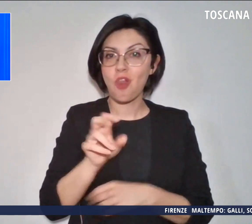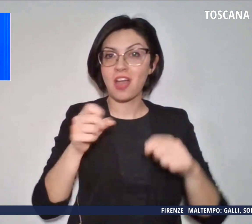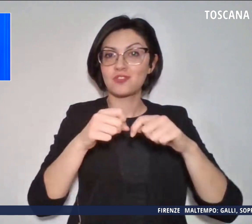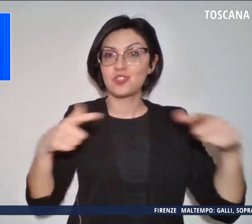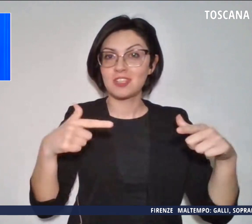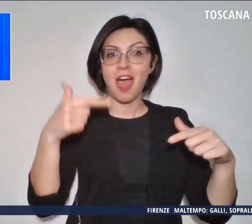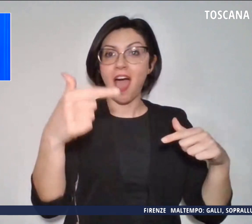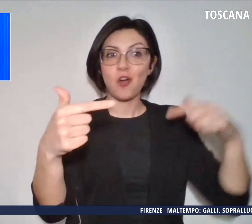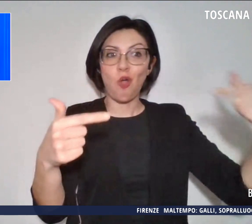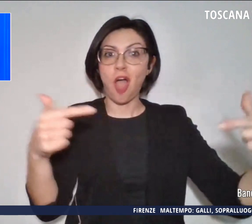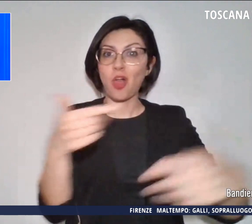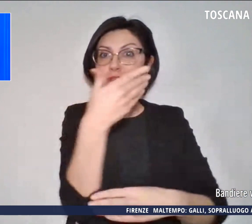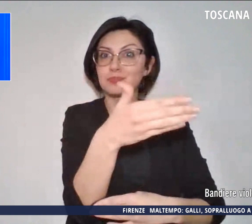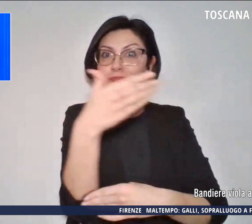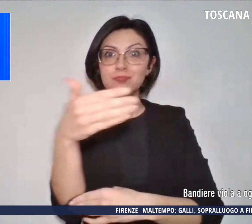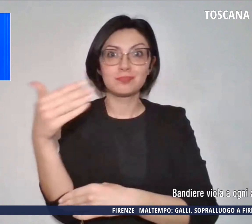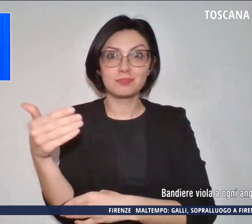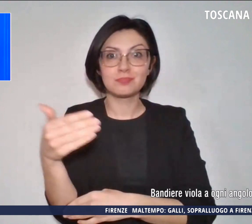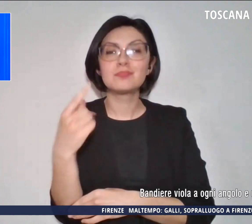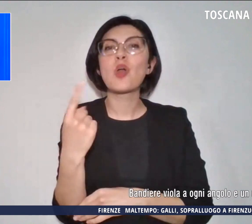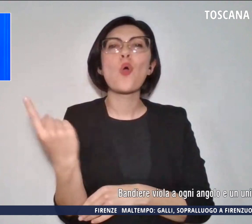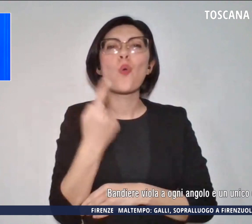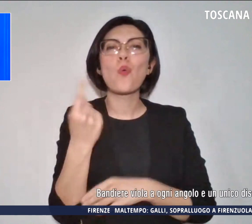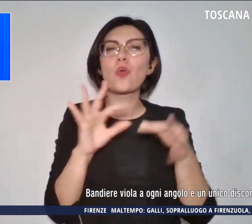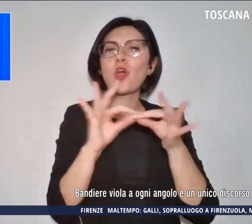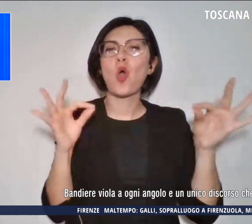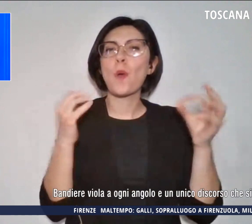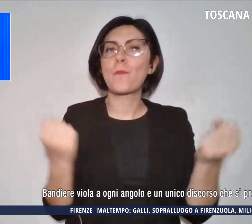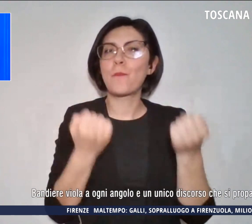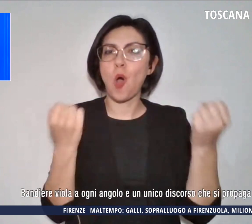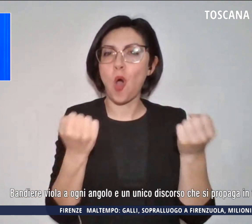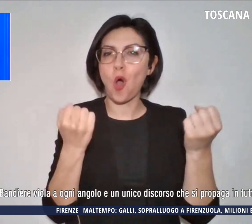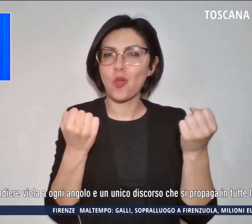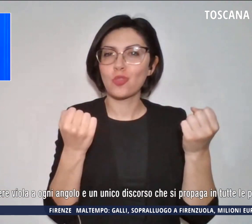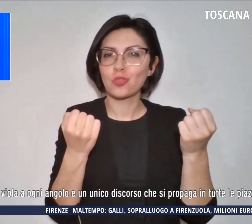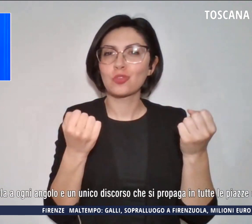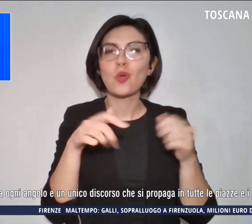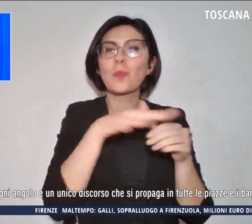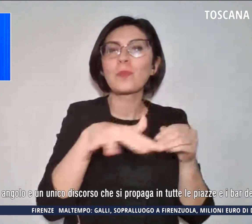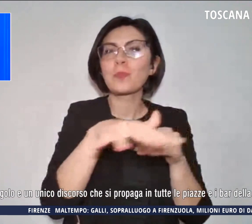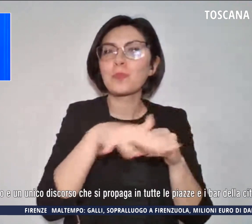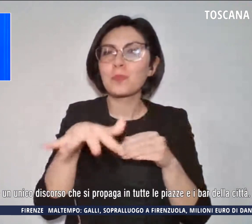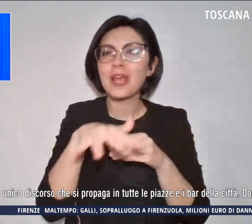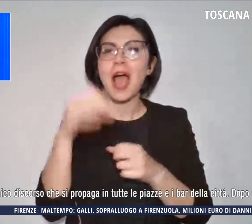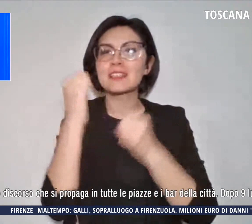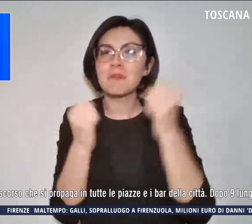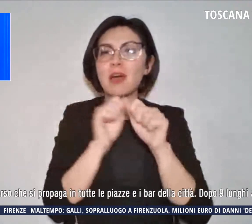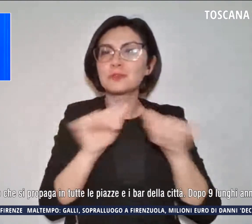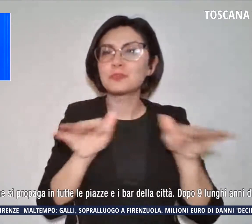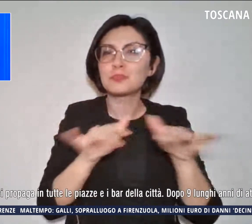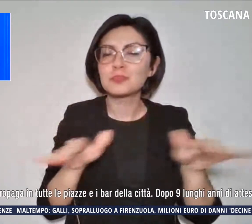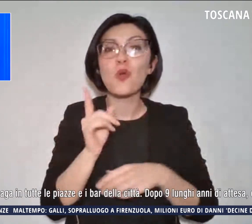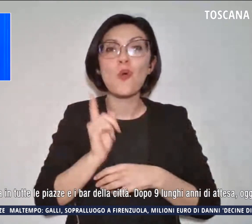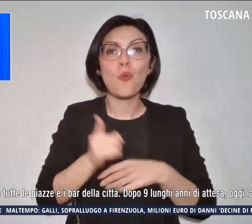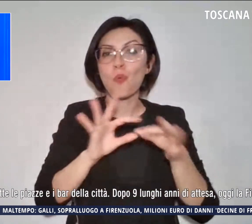e un unico motto che si propaga in tutte le piazze e i bar, Forza Viola.